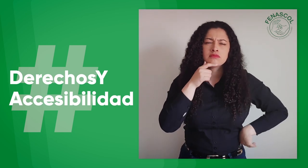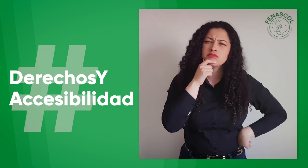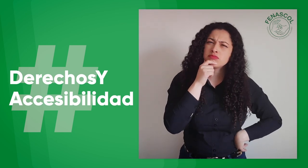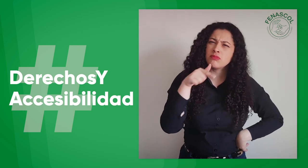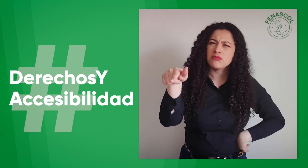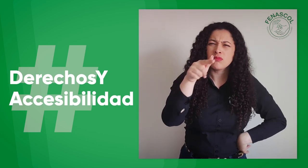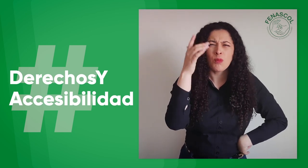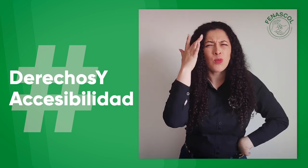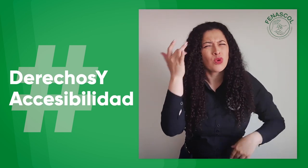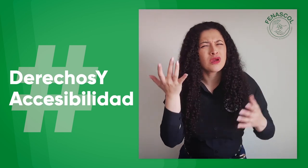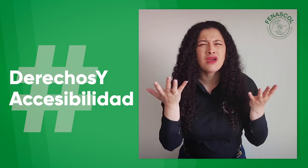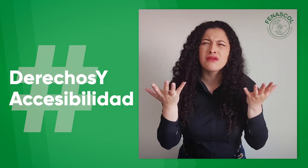¿Por qué?